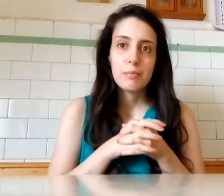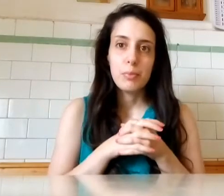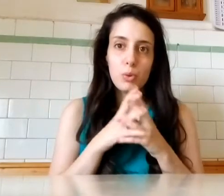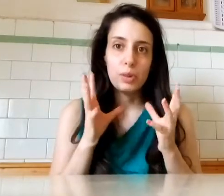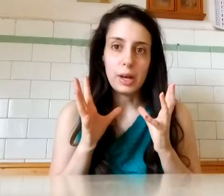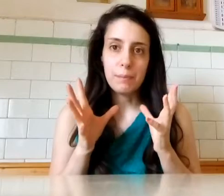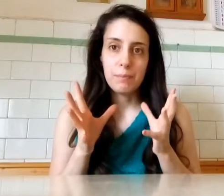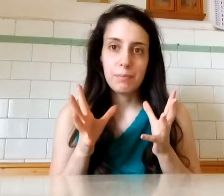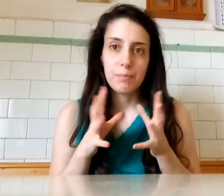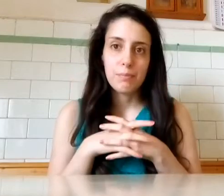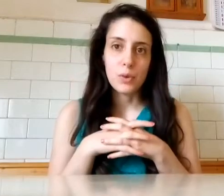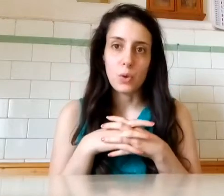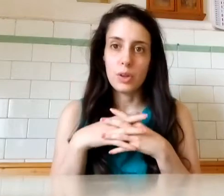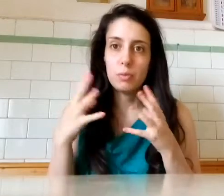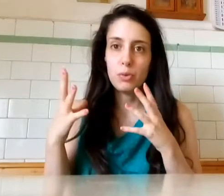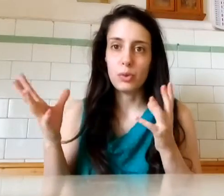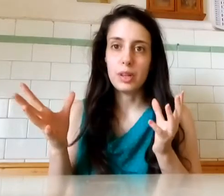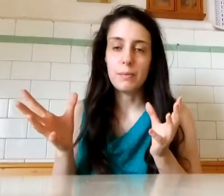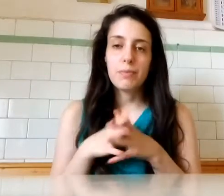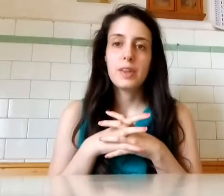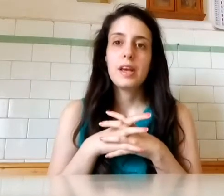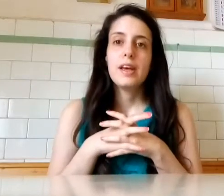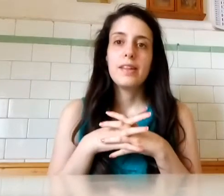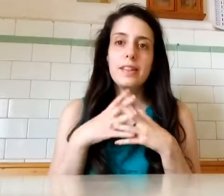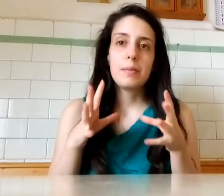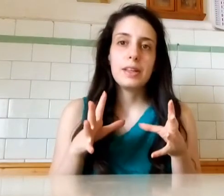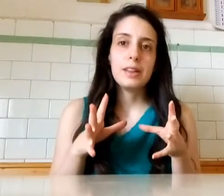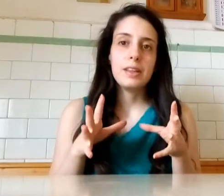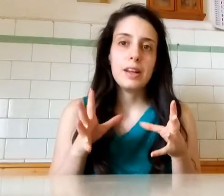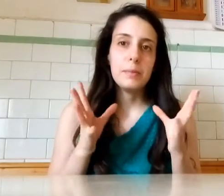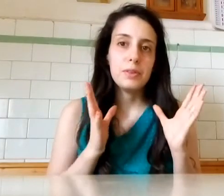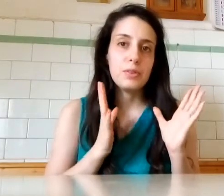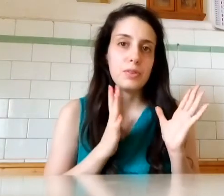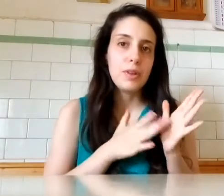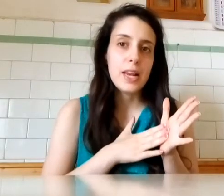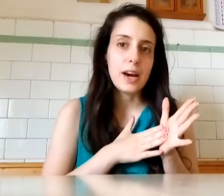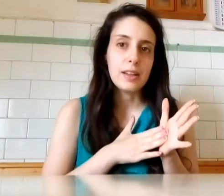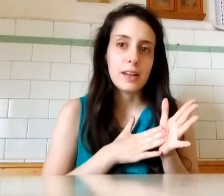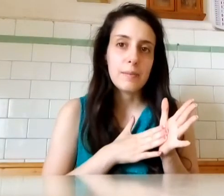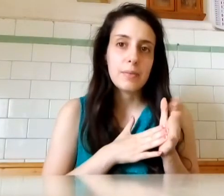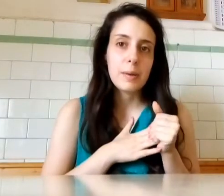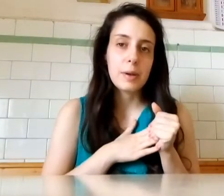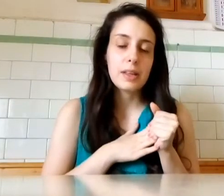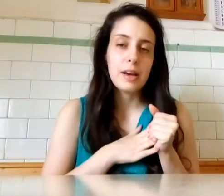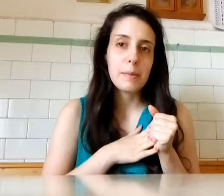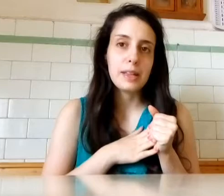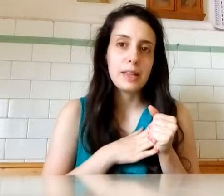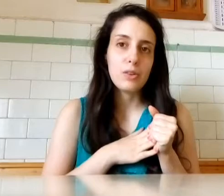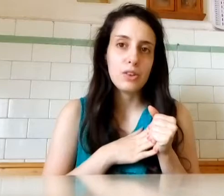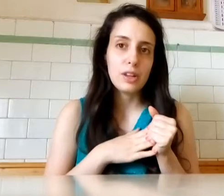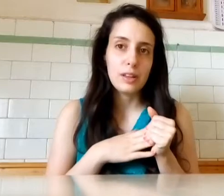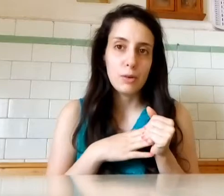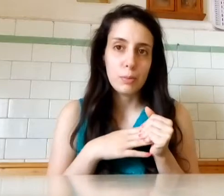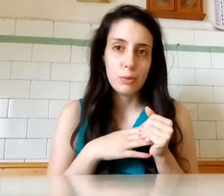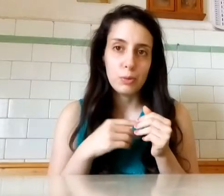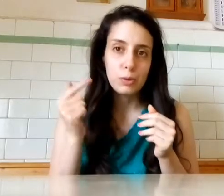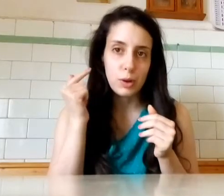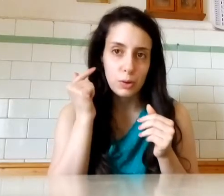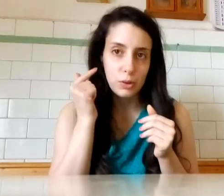brutta, non così brutta Stamattina mi sono svegliata e praticamente non sentivo più da questo